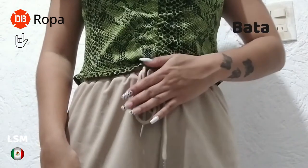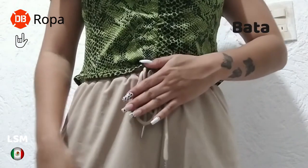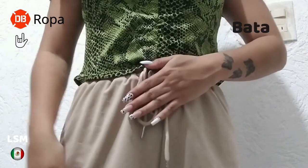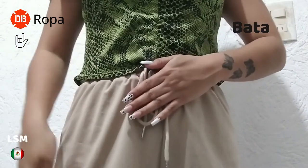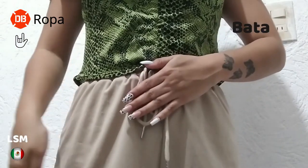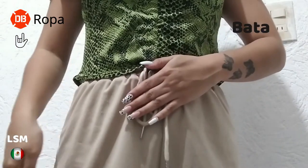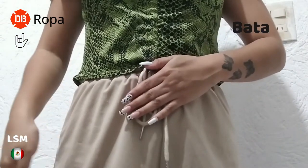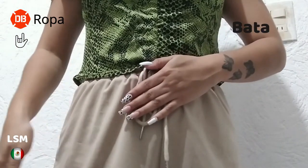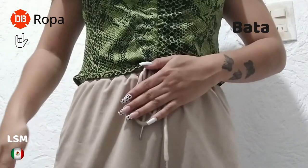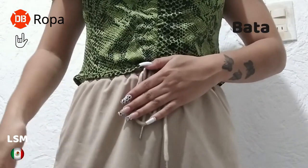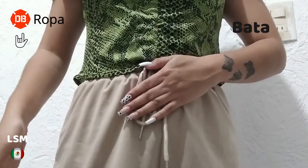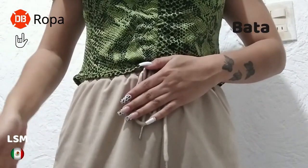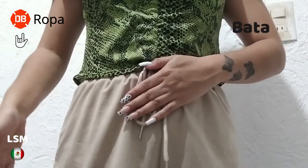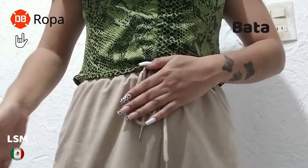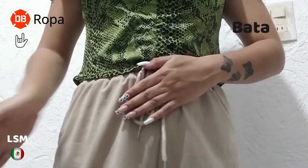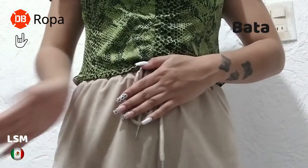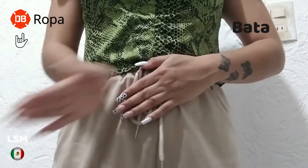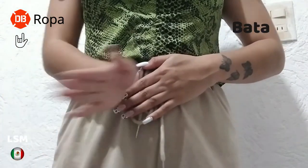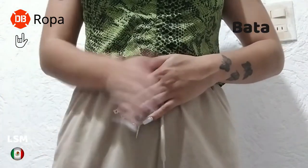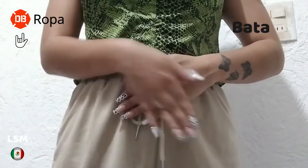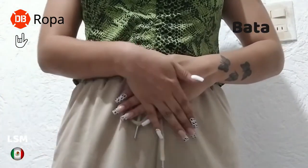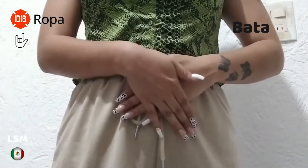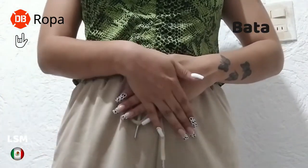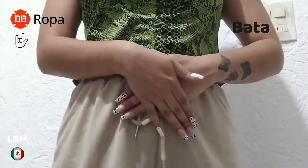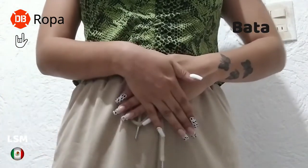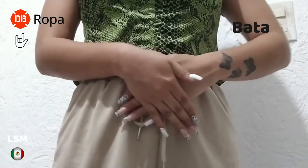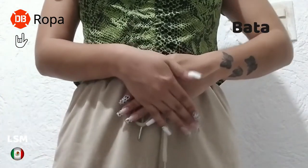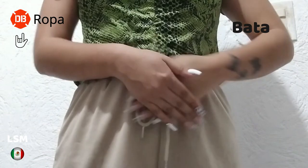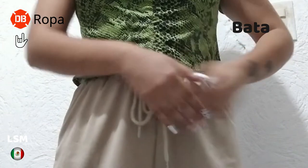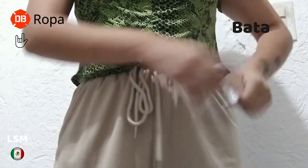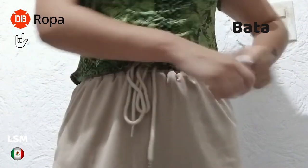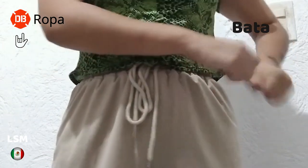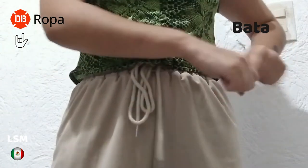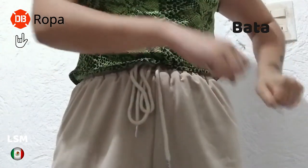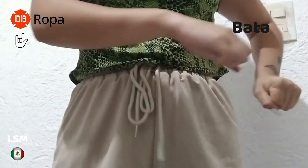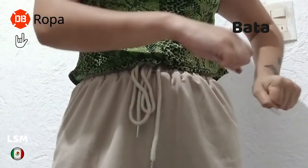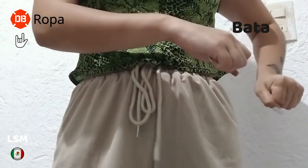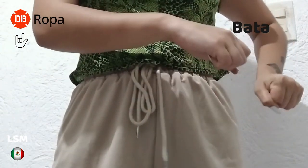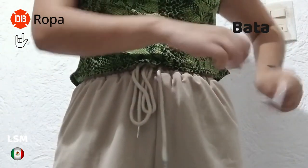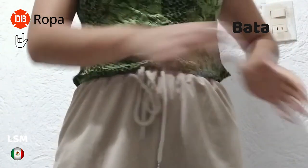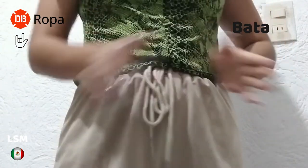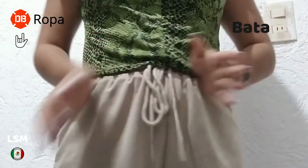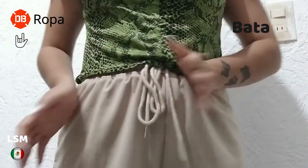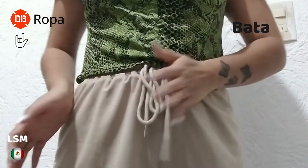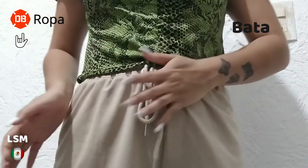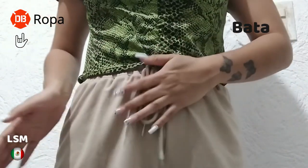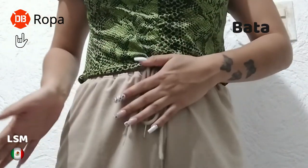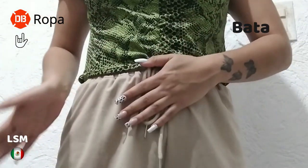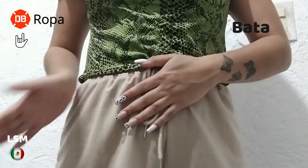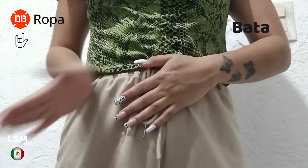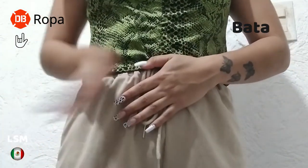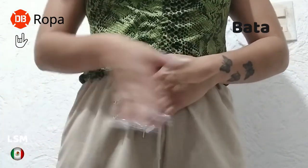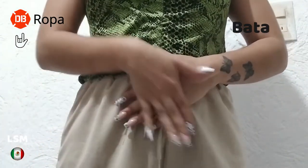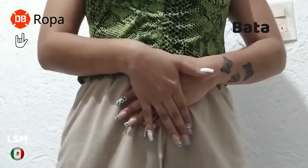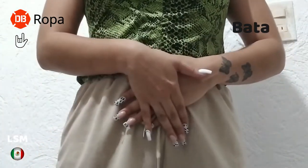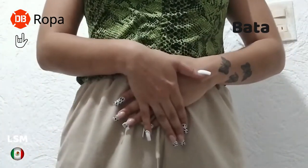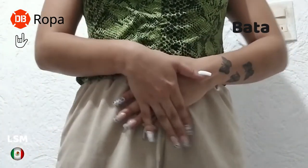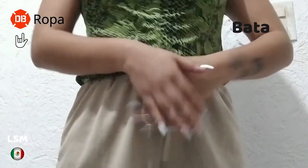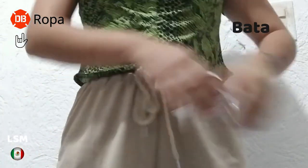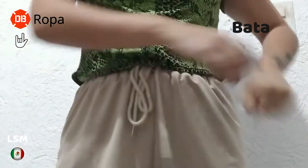colocar nuestra palma de nuestra mano así y cerrar. Y amarrar. Nuestra palma. Cerrar y